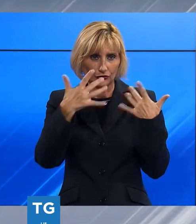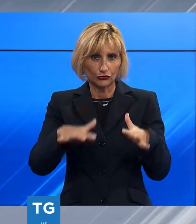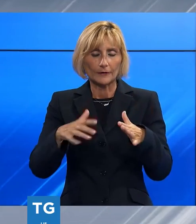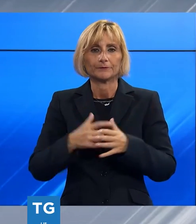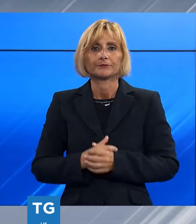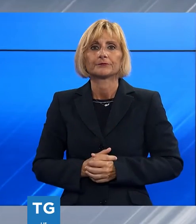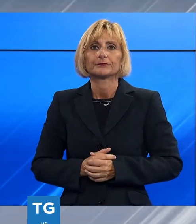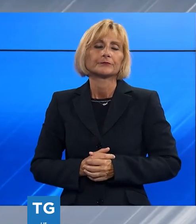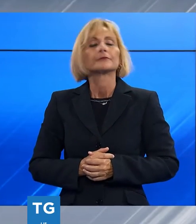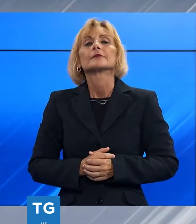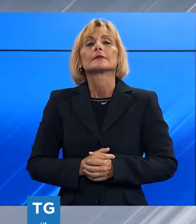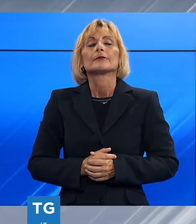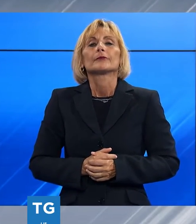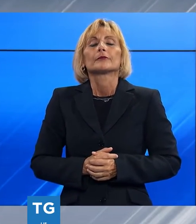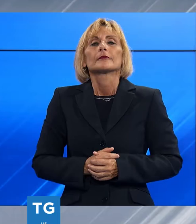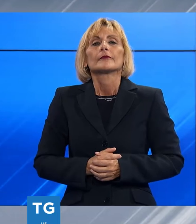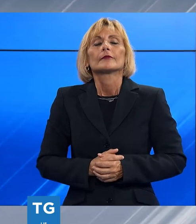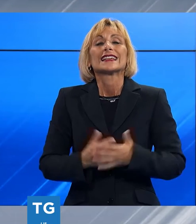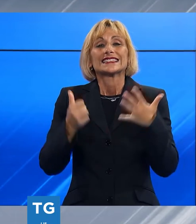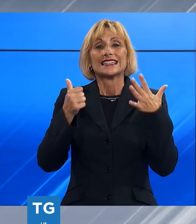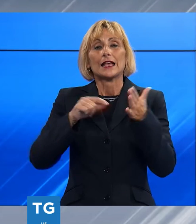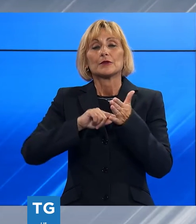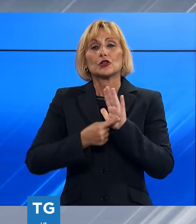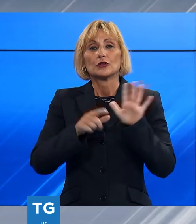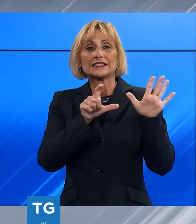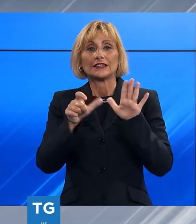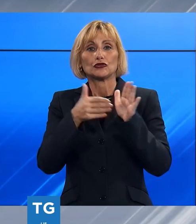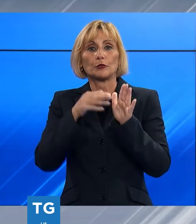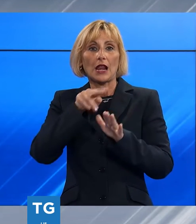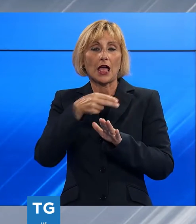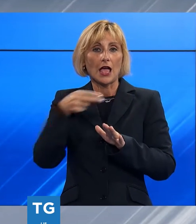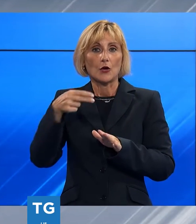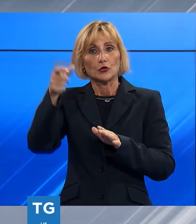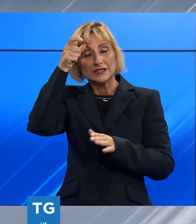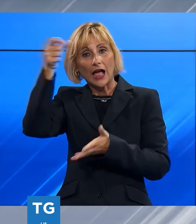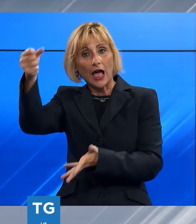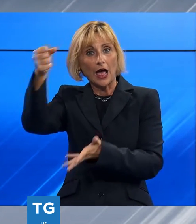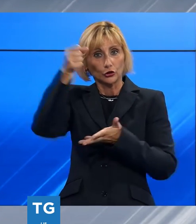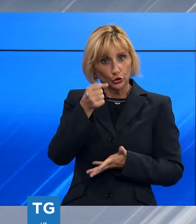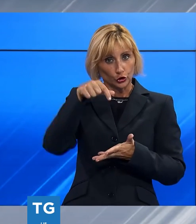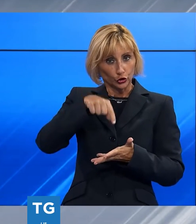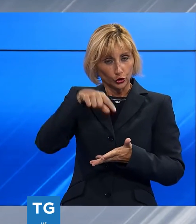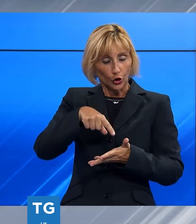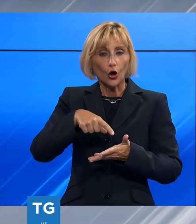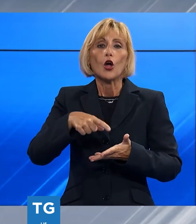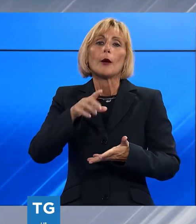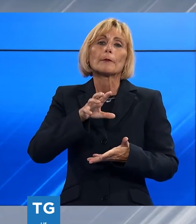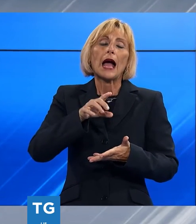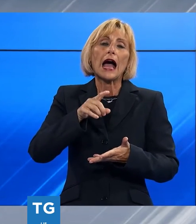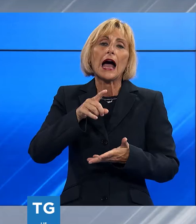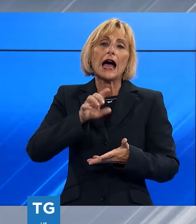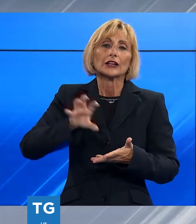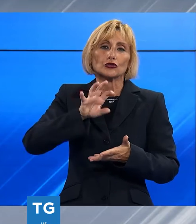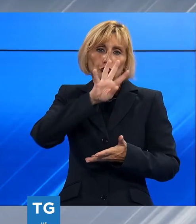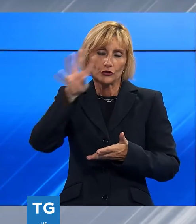Ammontano a circa 6 milioni e 700 mila euro le risorse statali che verranno convogliate alla Regione Toscana per